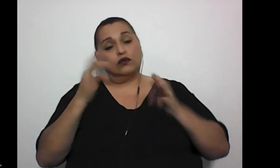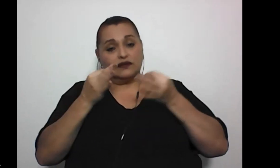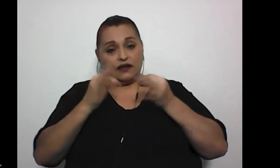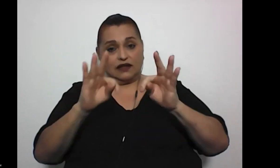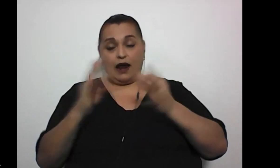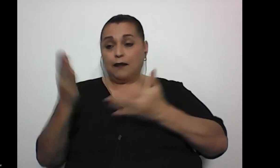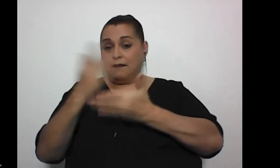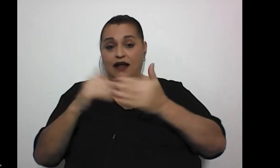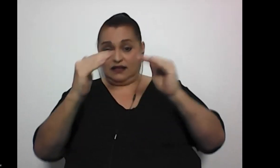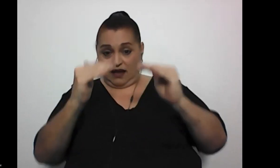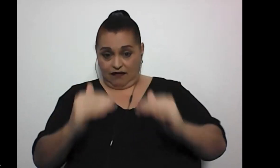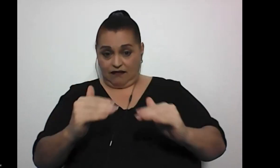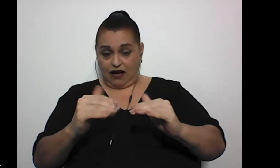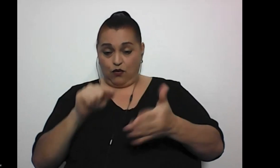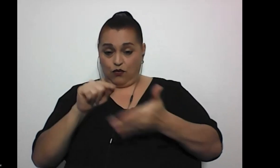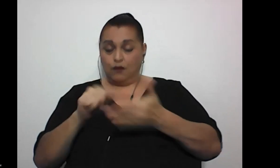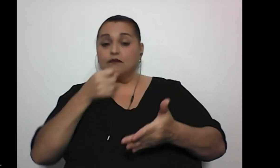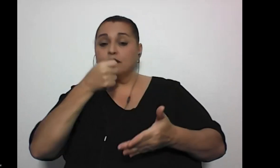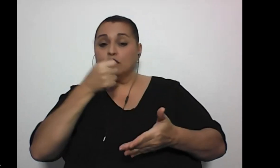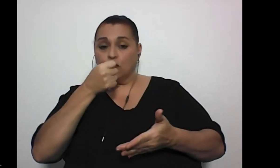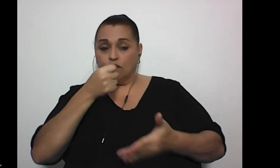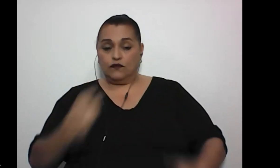la parte inferior donde está el iconito de micrófono